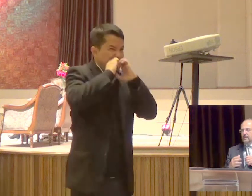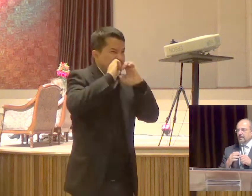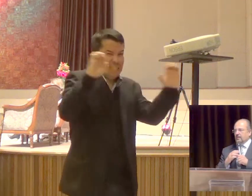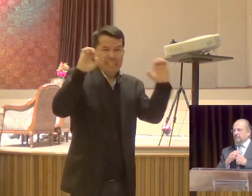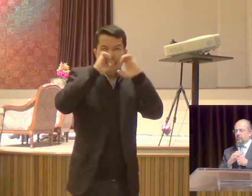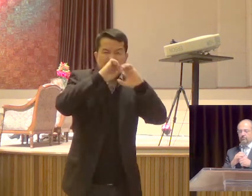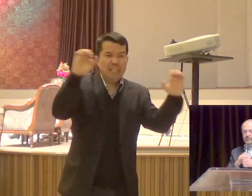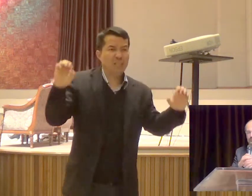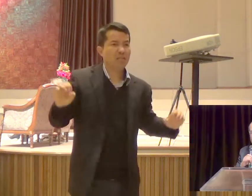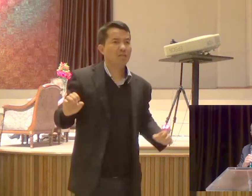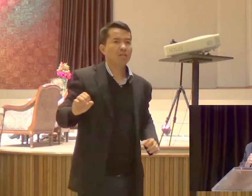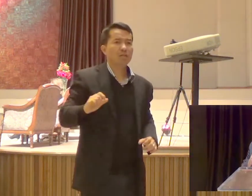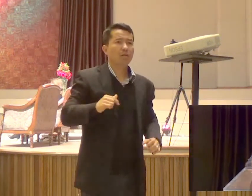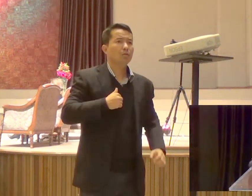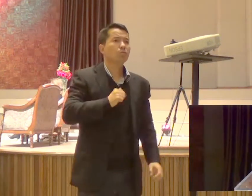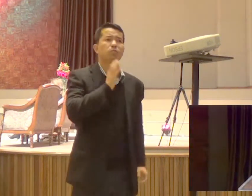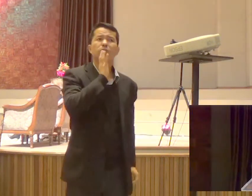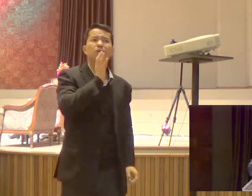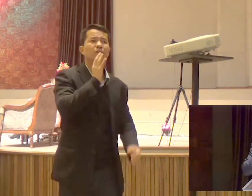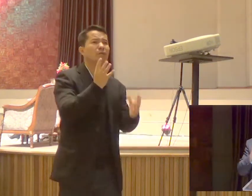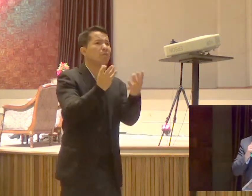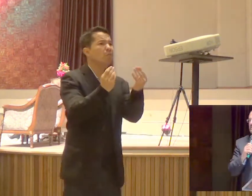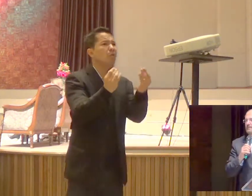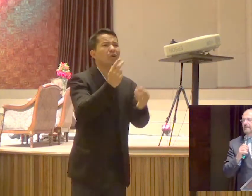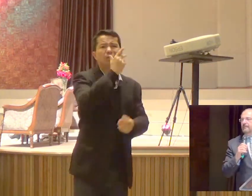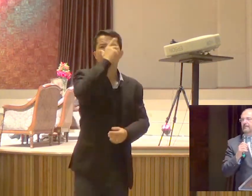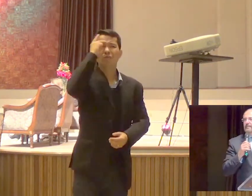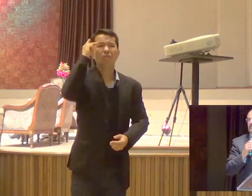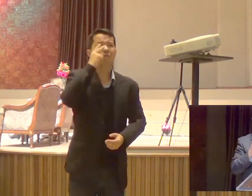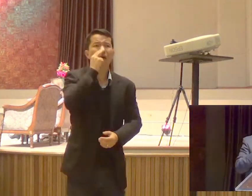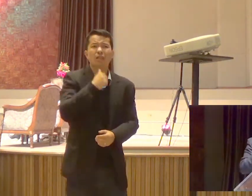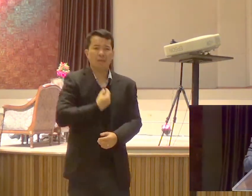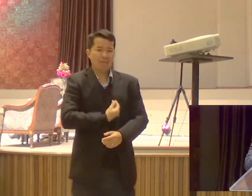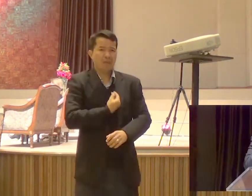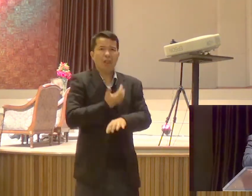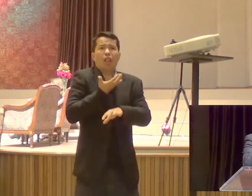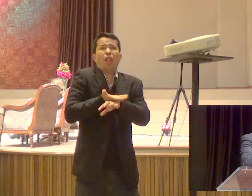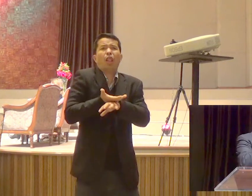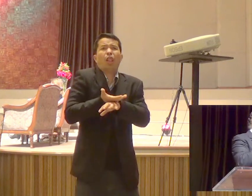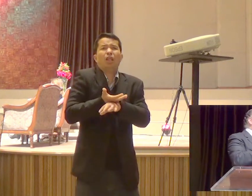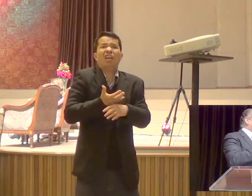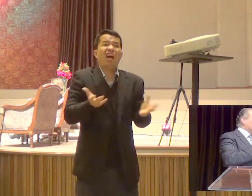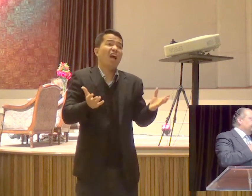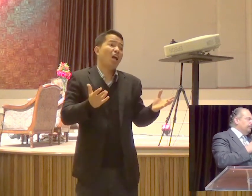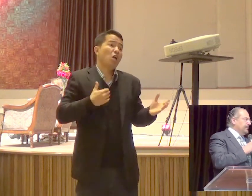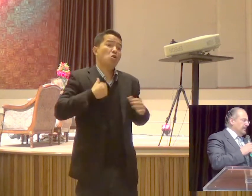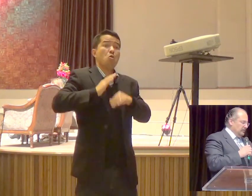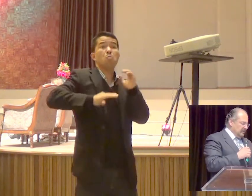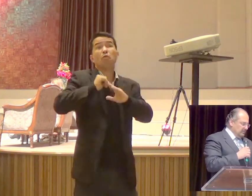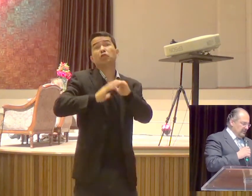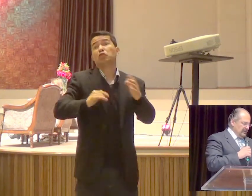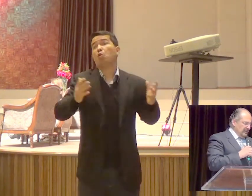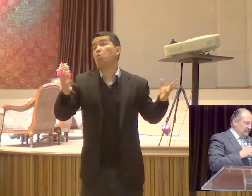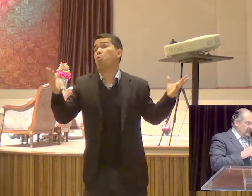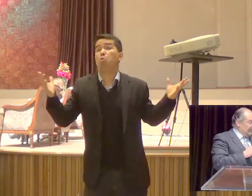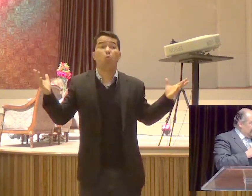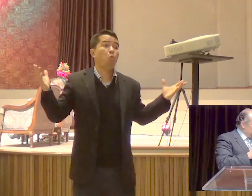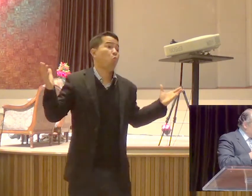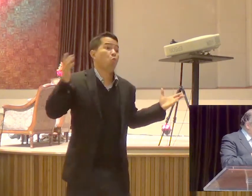Eu tenho ouvido Tantas pessoas Que dizem assim Sabe A minha profissão É tal E eu digo E você é feliz